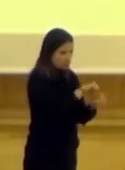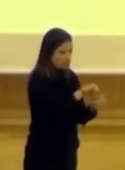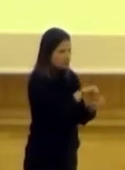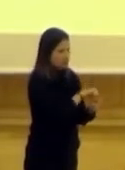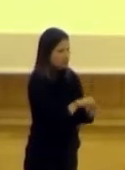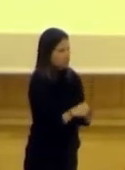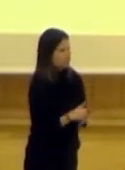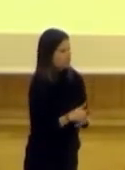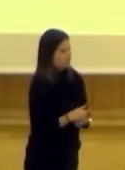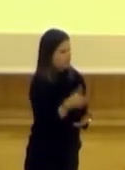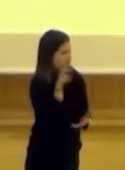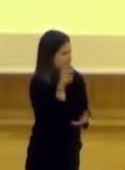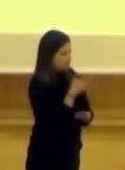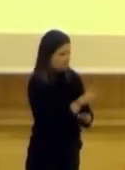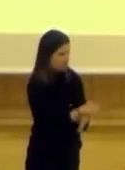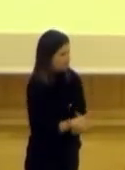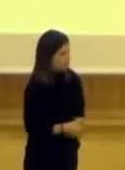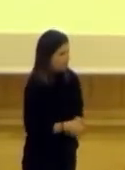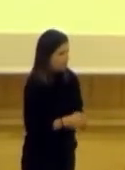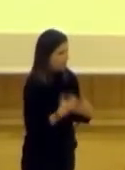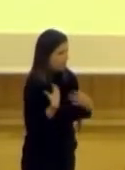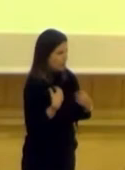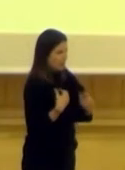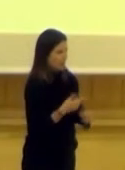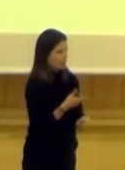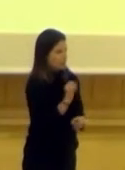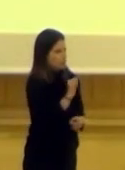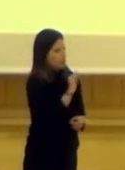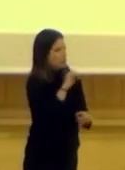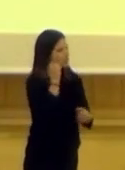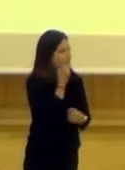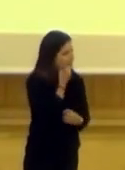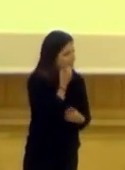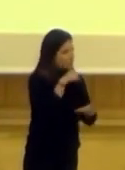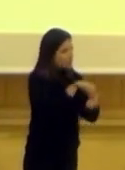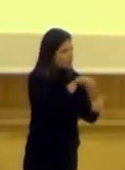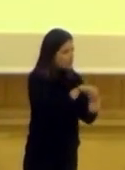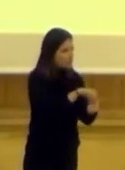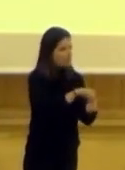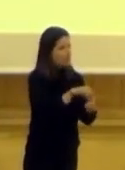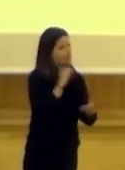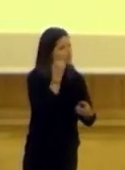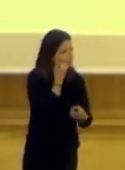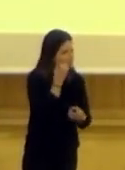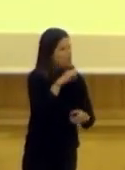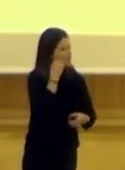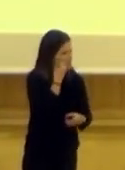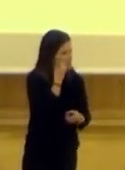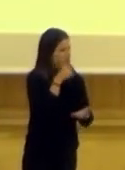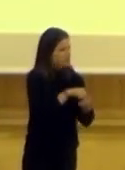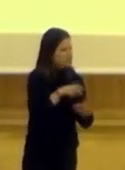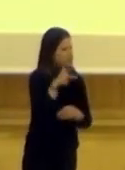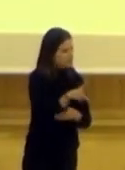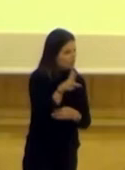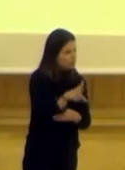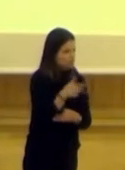de comportamientos clásicos de interacción con la administración pública, que uno es el reivindicativo, es decir, esa ciudadanía que pide cosas, que se queja, que reclama derechos, que